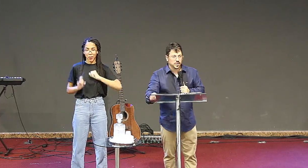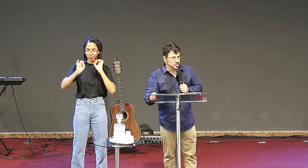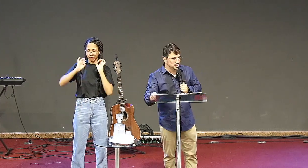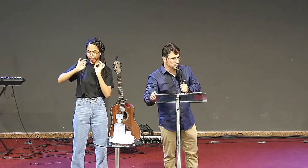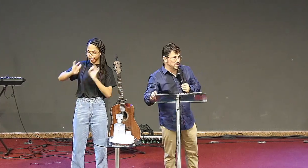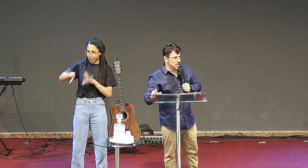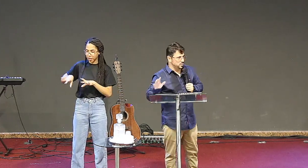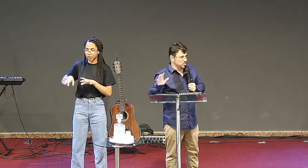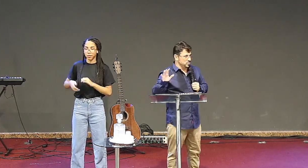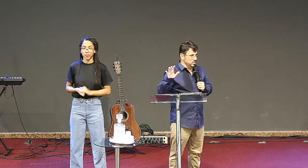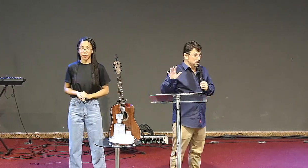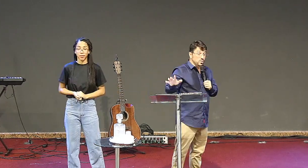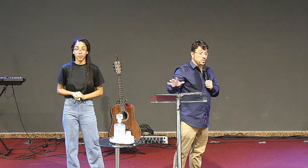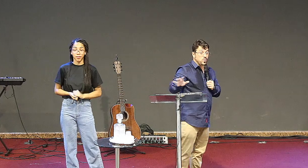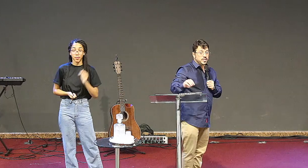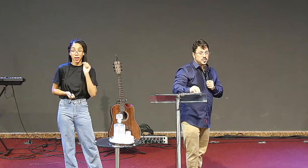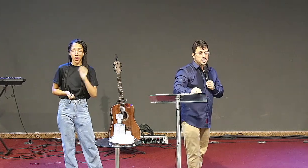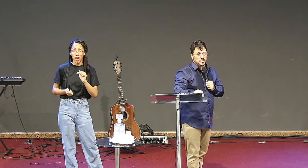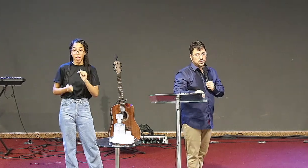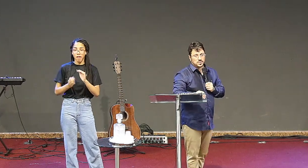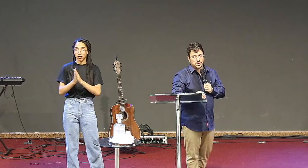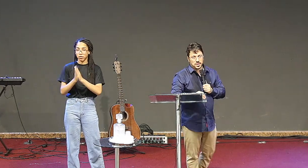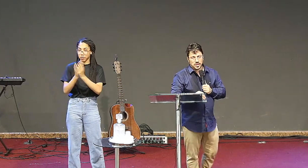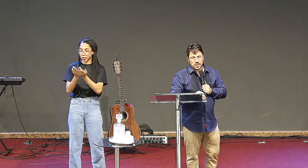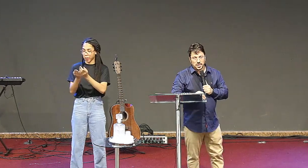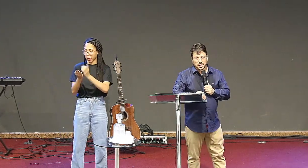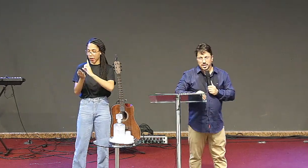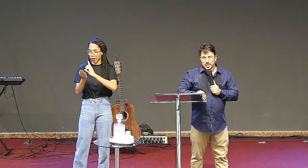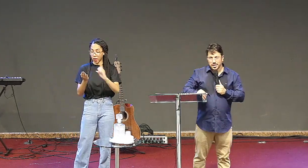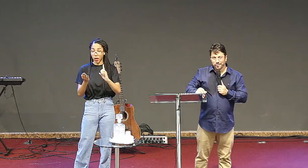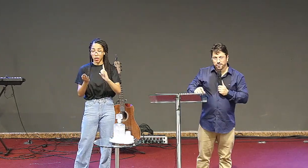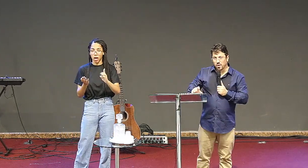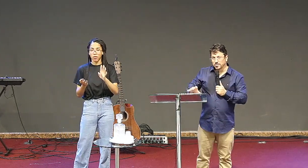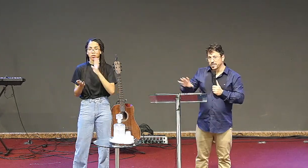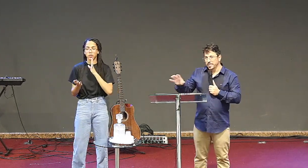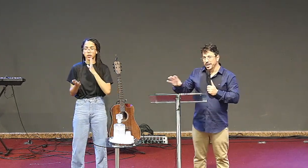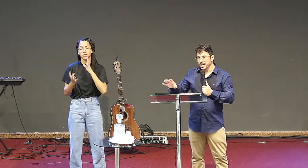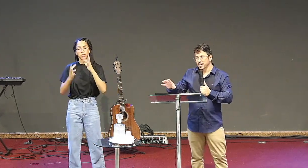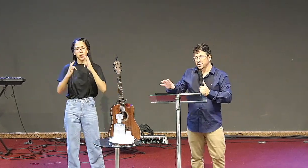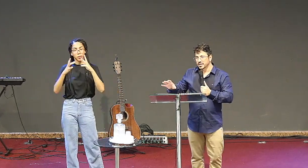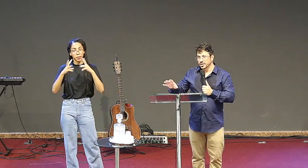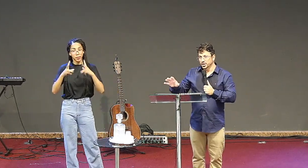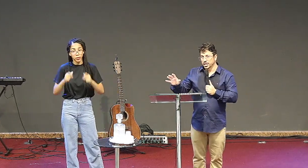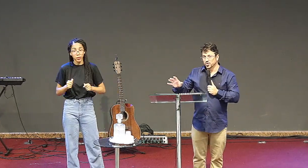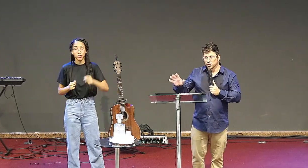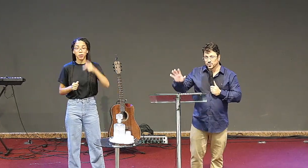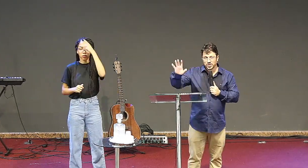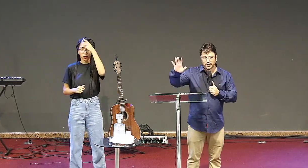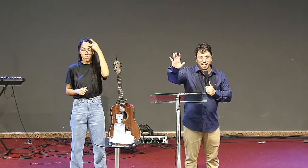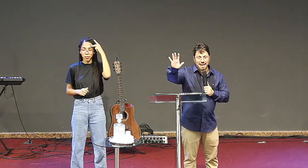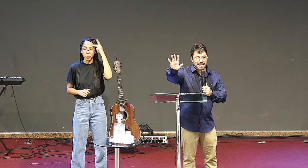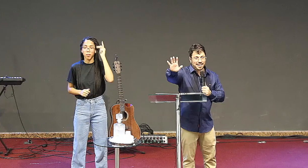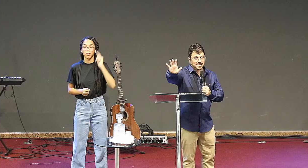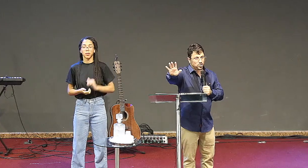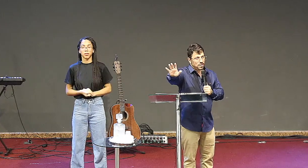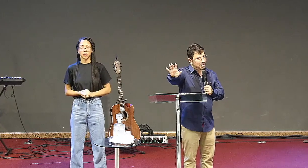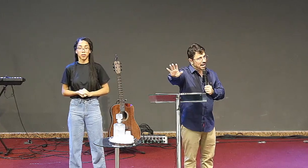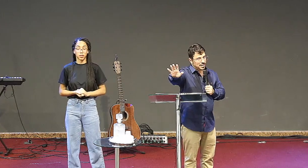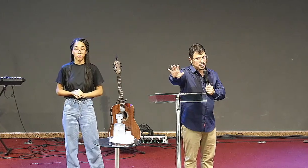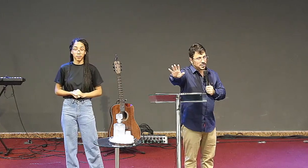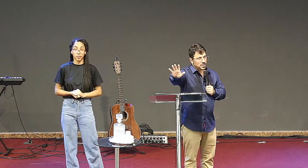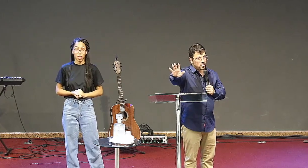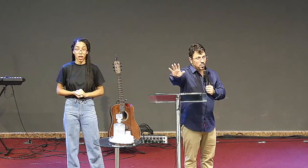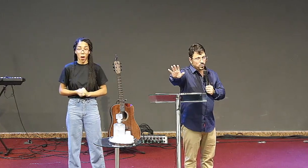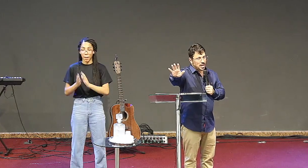esse é um texto muito conhecido, e que volta e meia, Jesus vai esfregar ele na sua